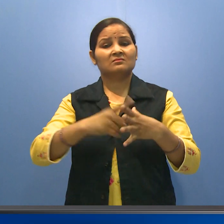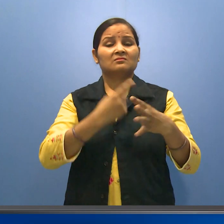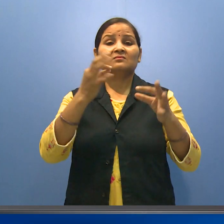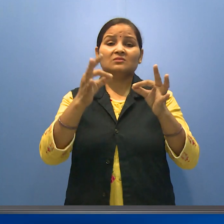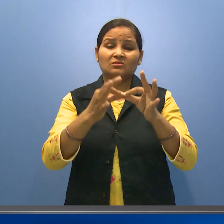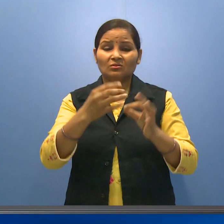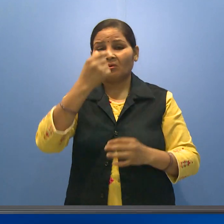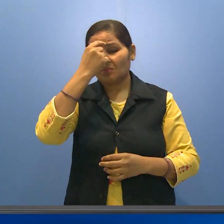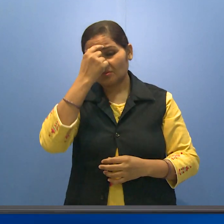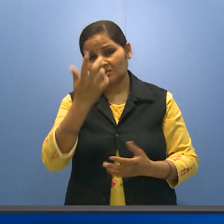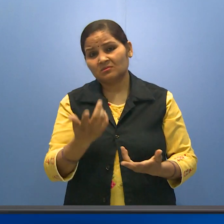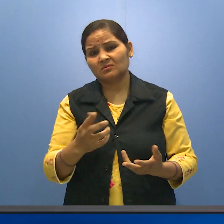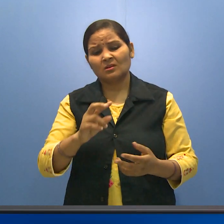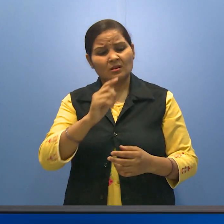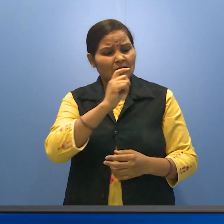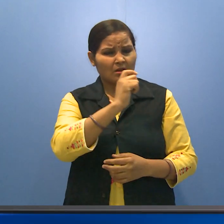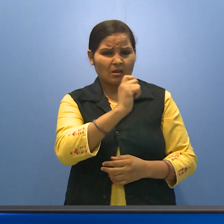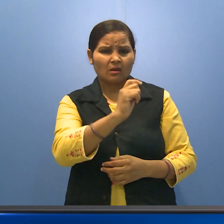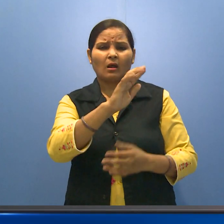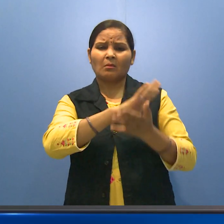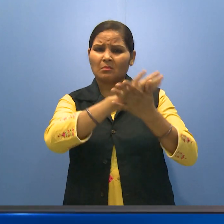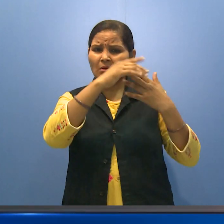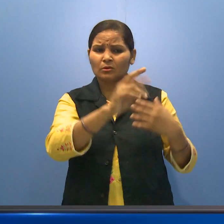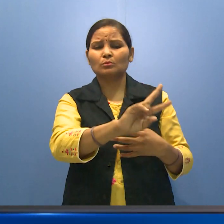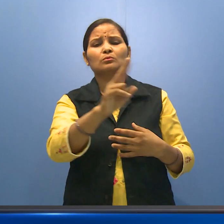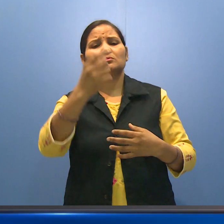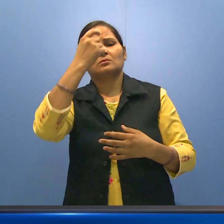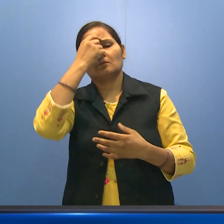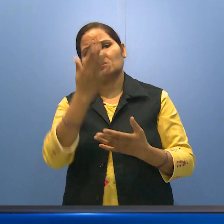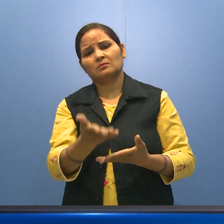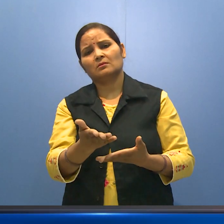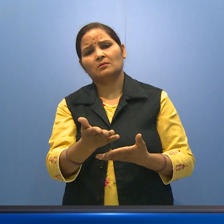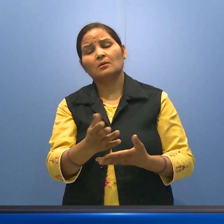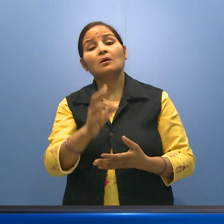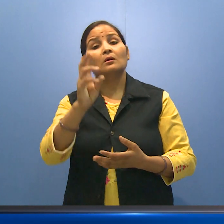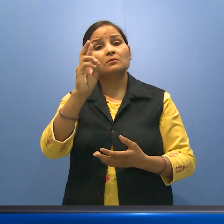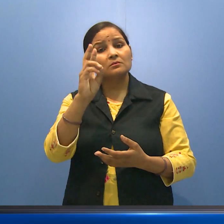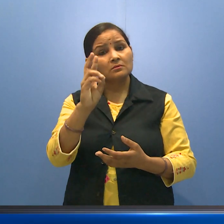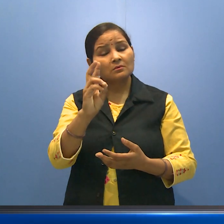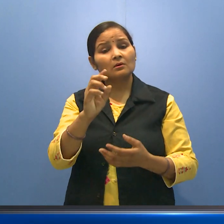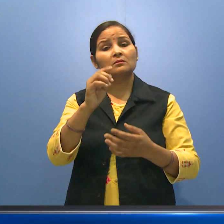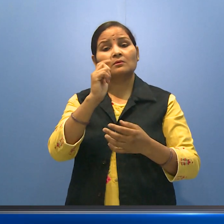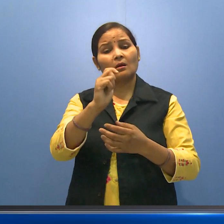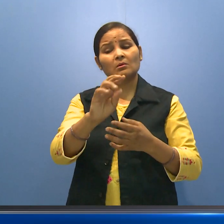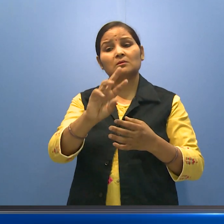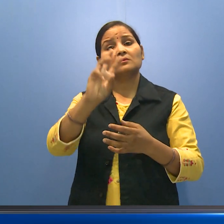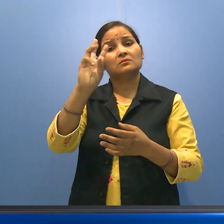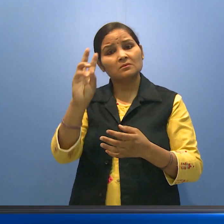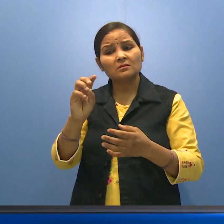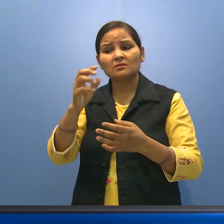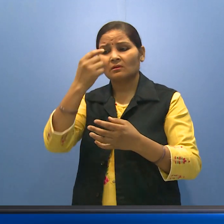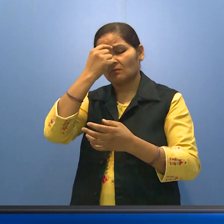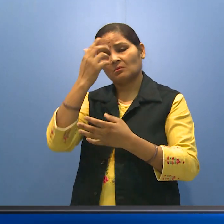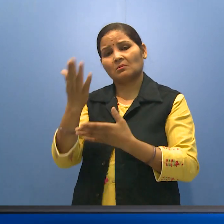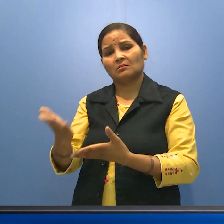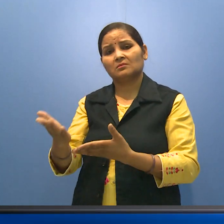नौकरी में समस्या एक काम करने जाता था तो दूसरा बिगड़ जाता था दूसरा करता था